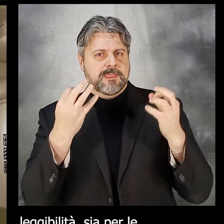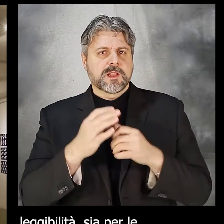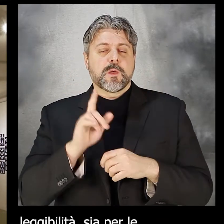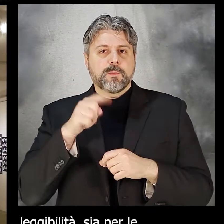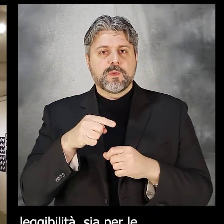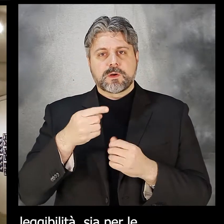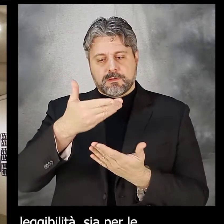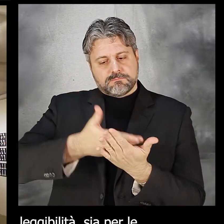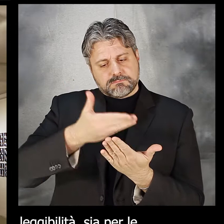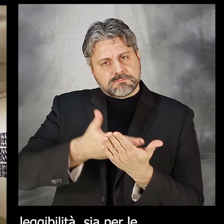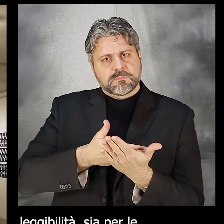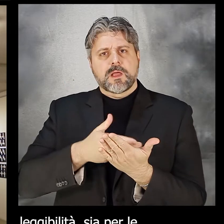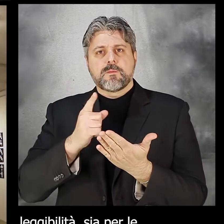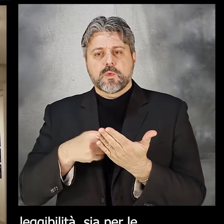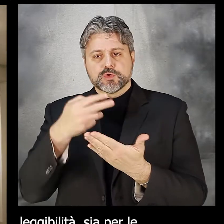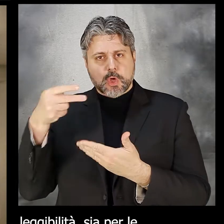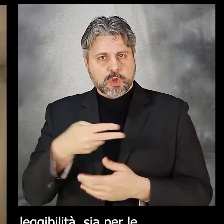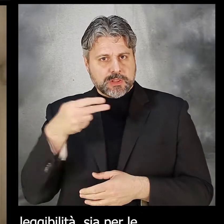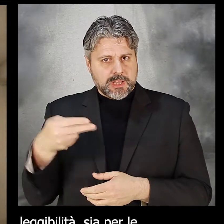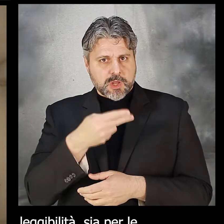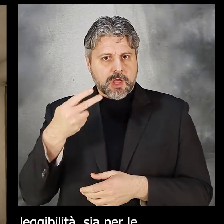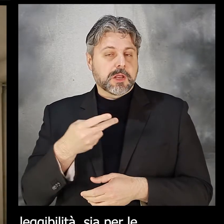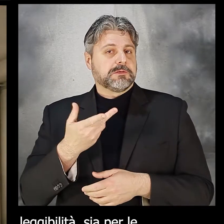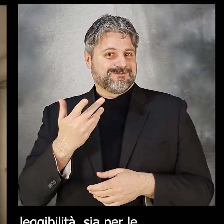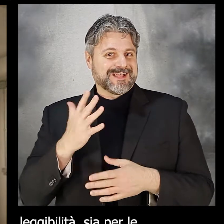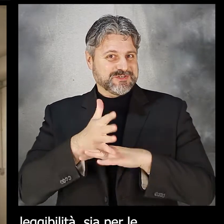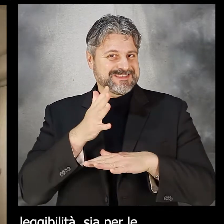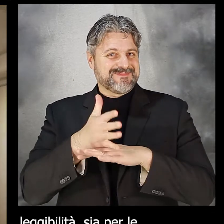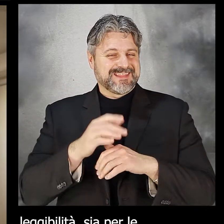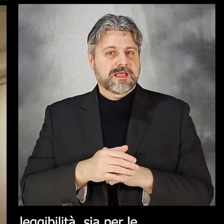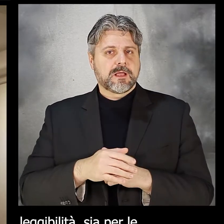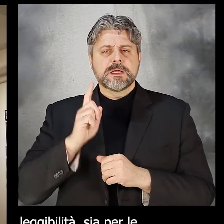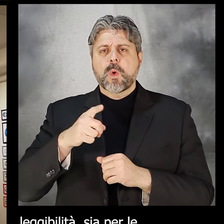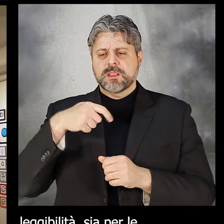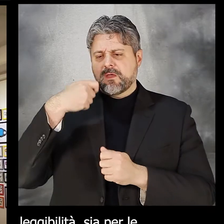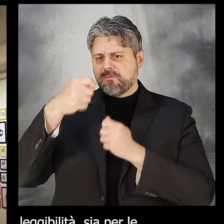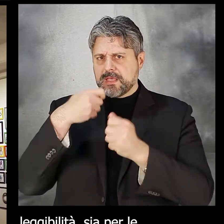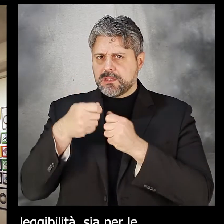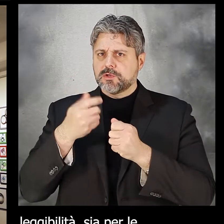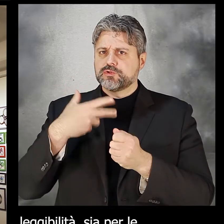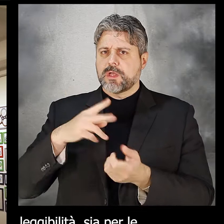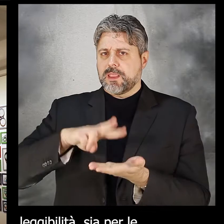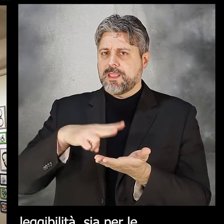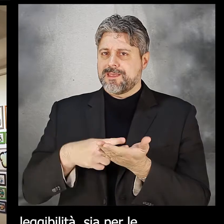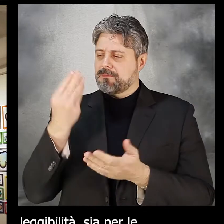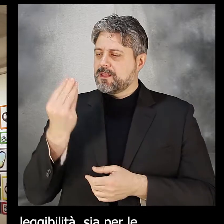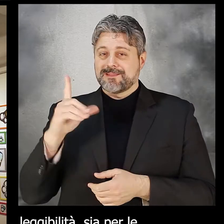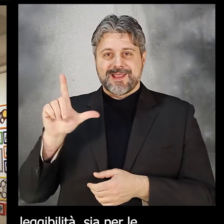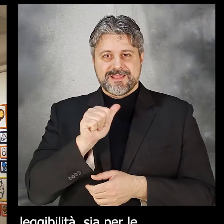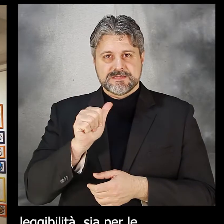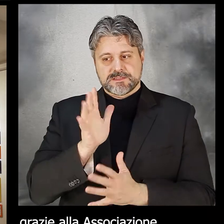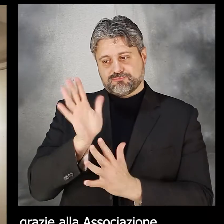sia per le pubblicazioni cartacee che per i sottotitoli e per i video di